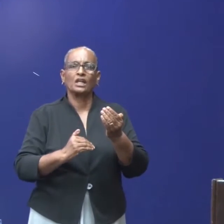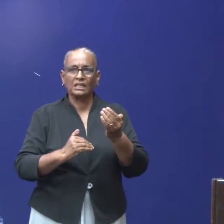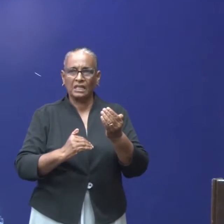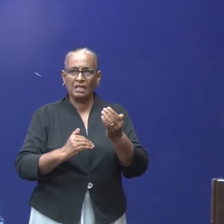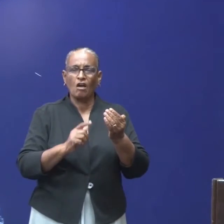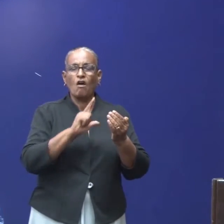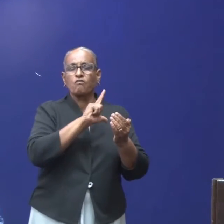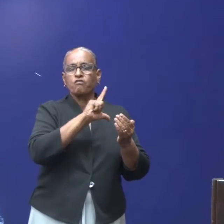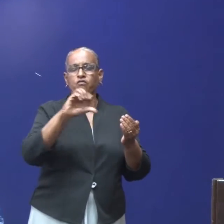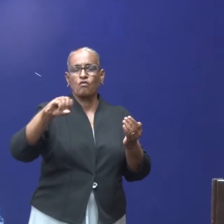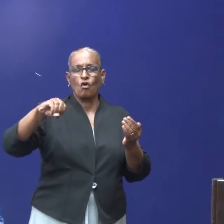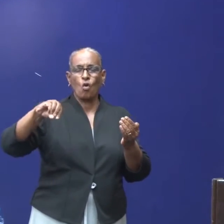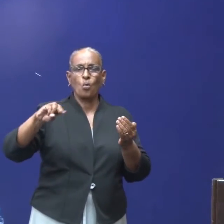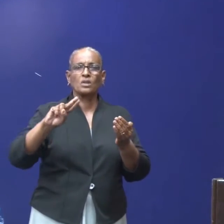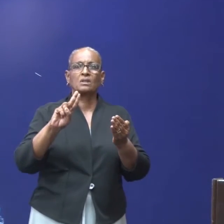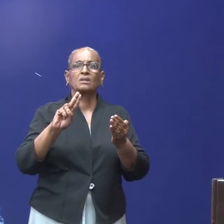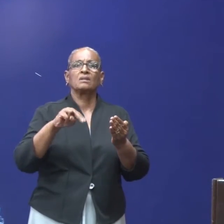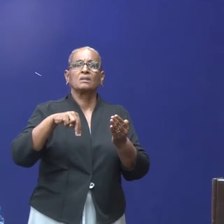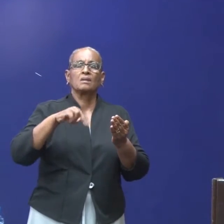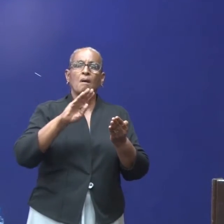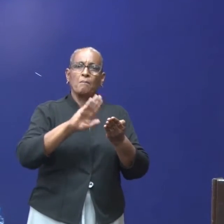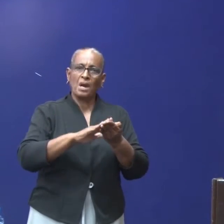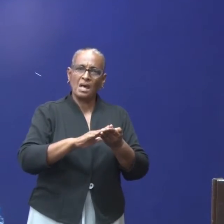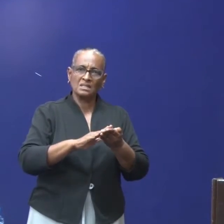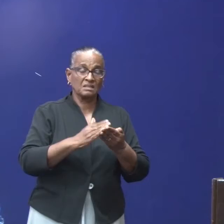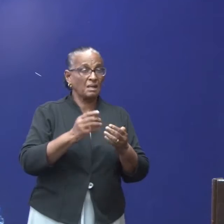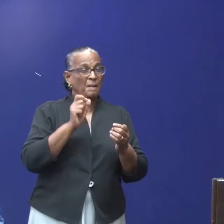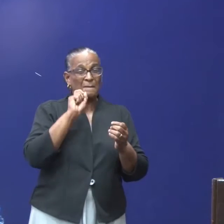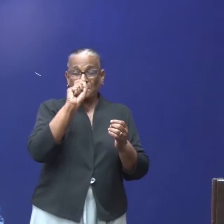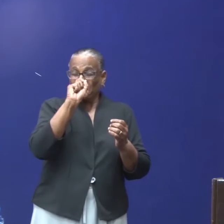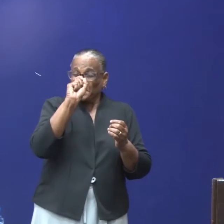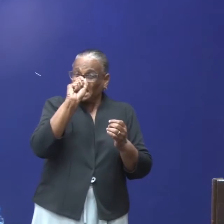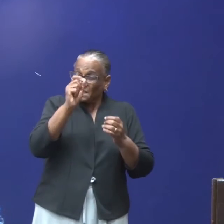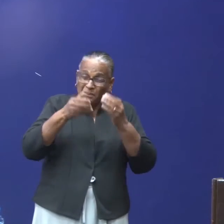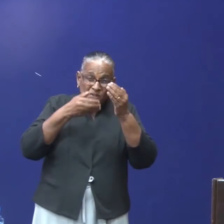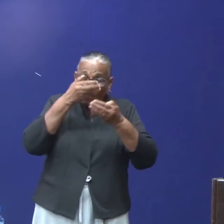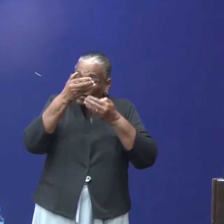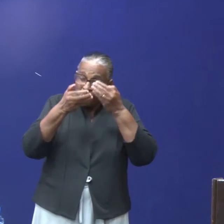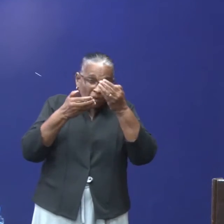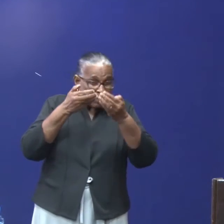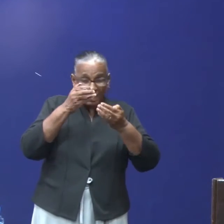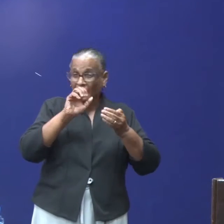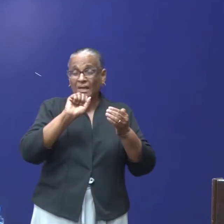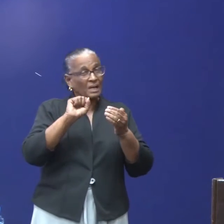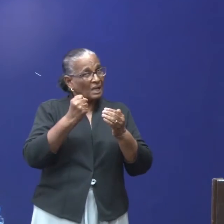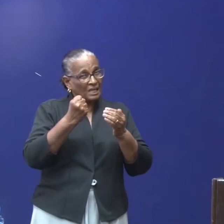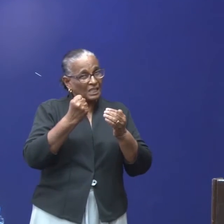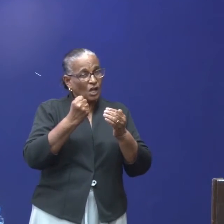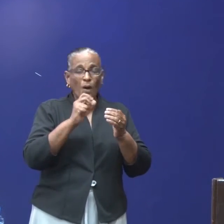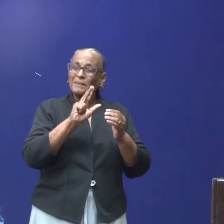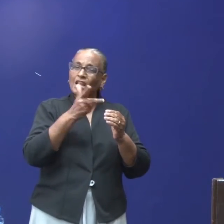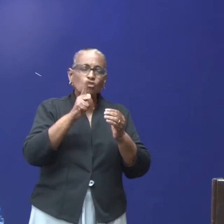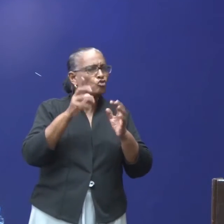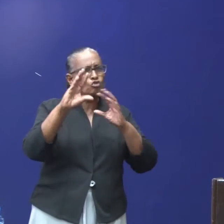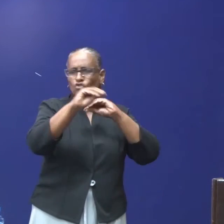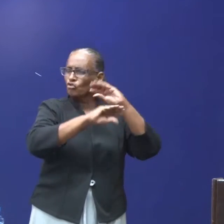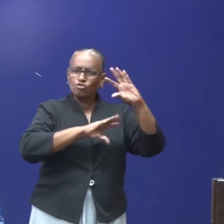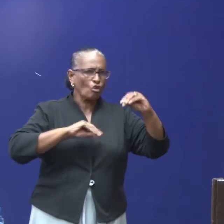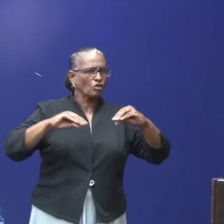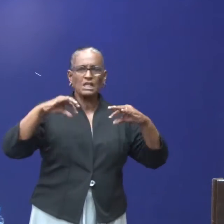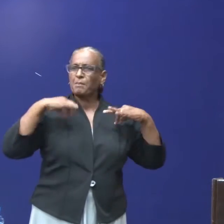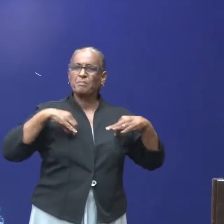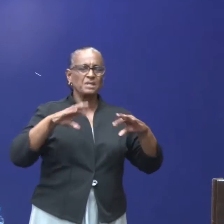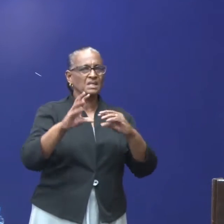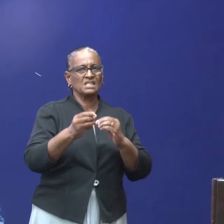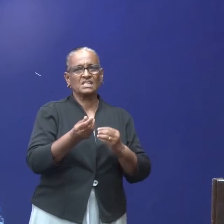loonbelasting en dat soort dingen. Ik kan er niet op detail ingaan omdat dat nog niet is besproken met een minister van